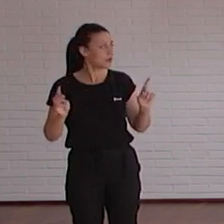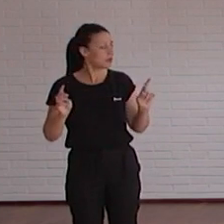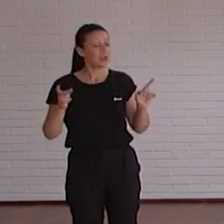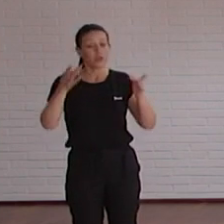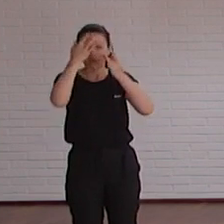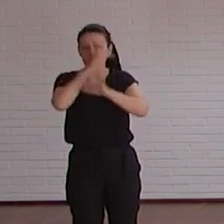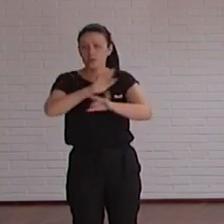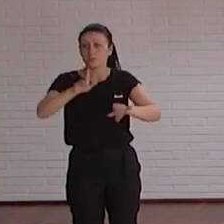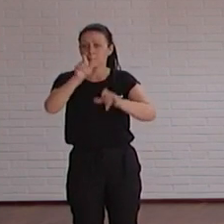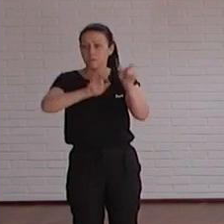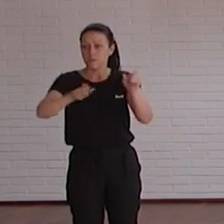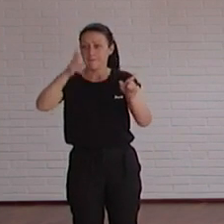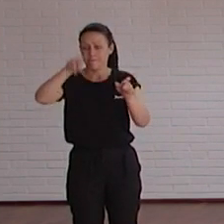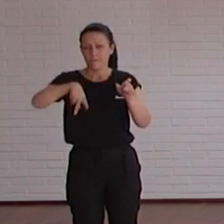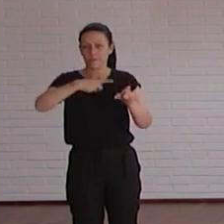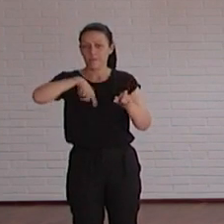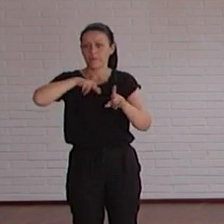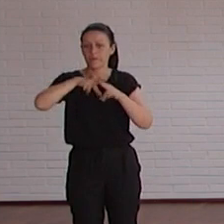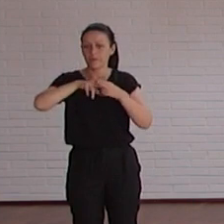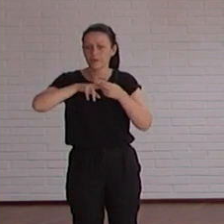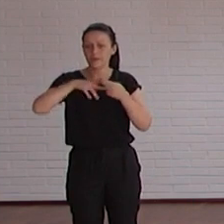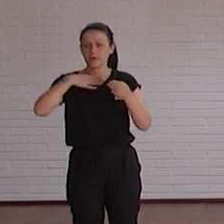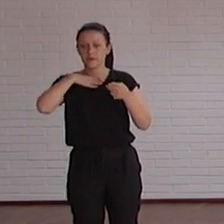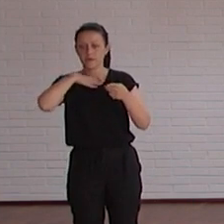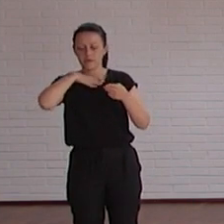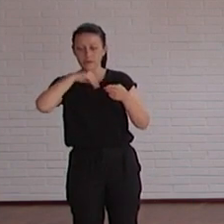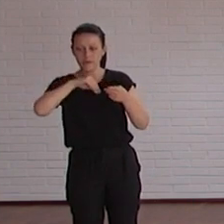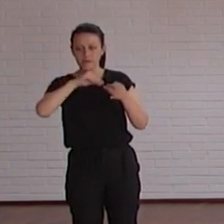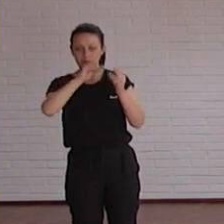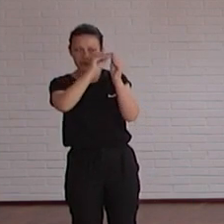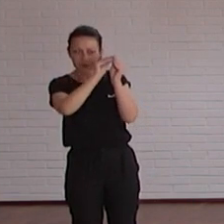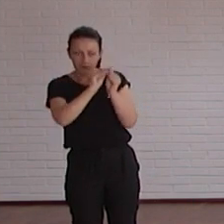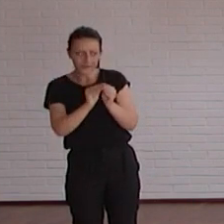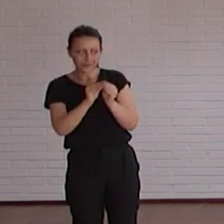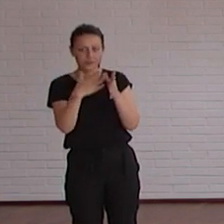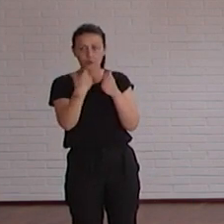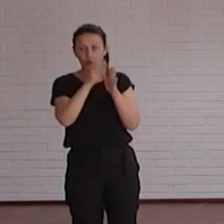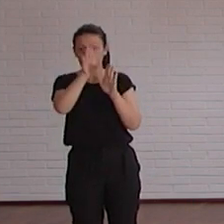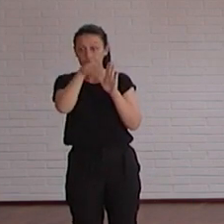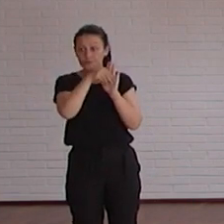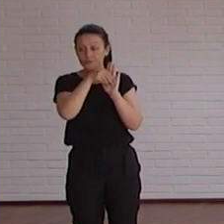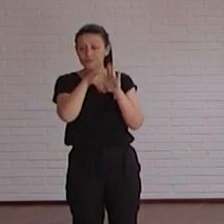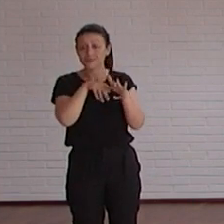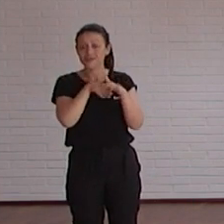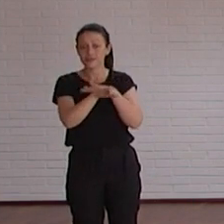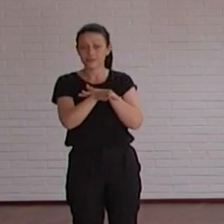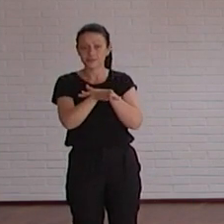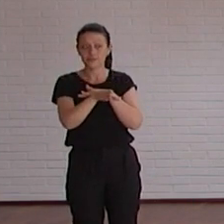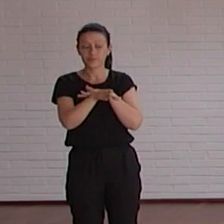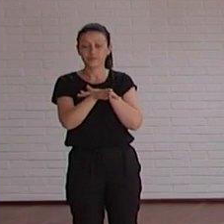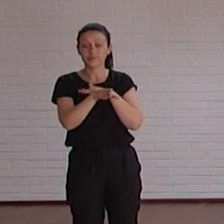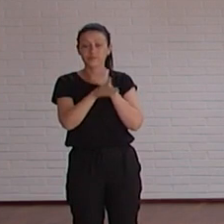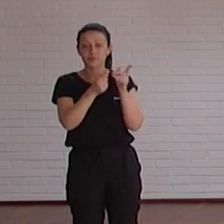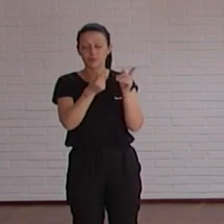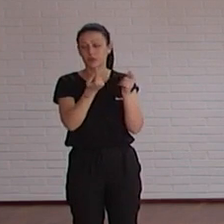la gente de que nosotros podemos hacer las herramientas el esqueleto el validar lo que metéis para que sea accesible pero realmente los que hacéis aunque parezca que cada uno es un